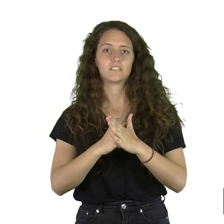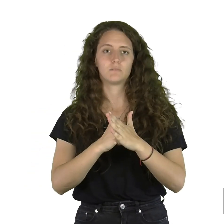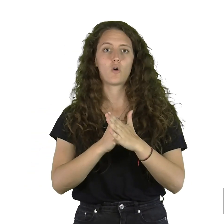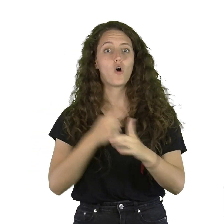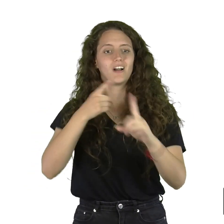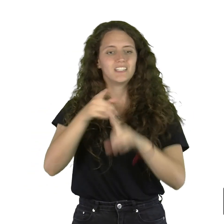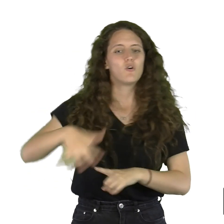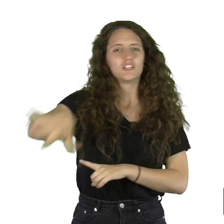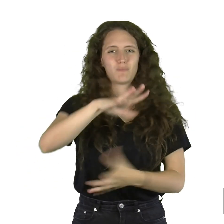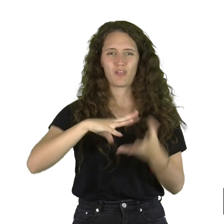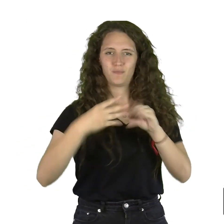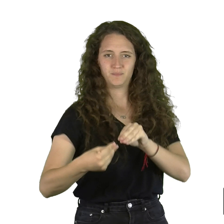límite para el espacio disponible